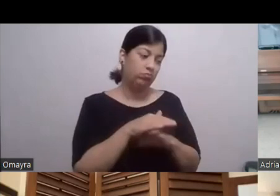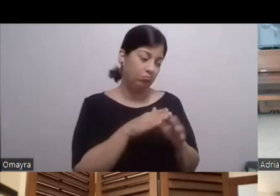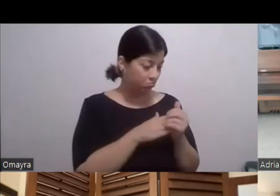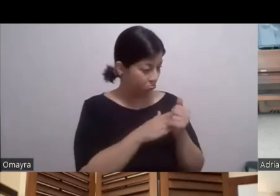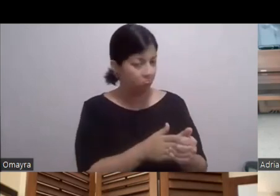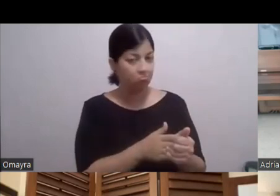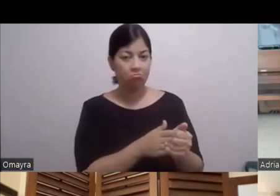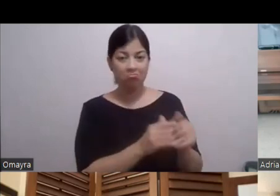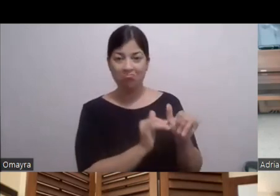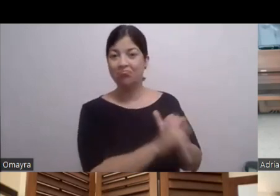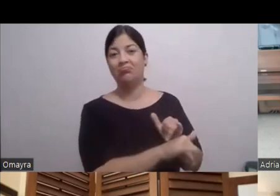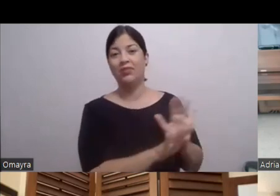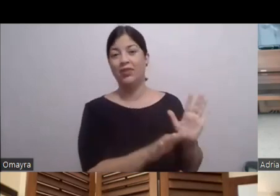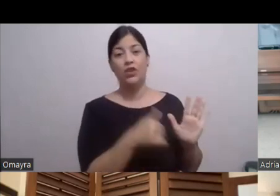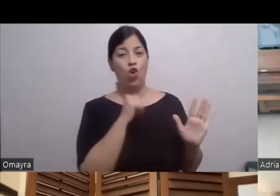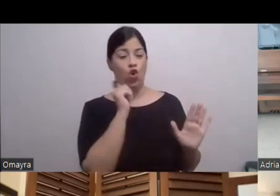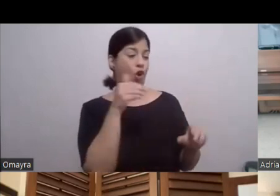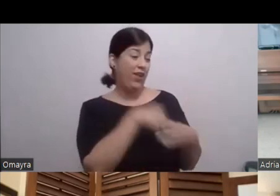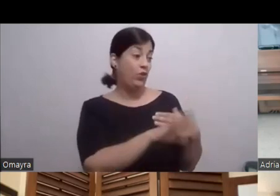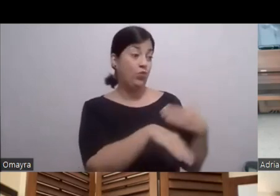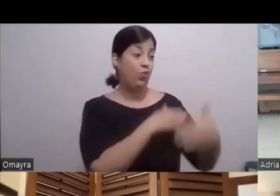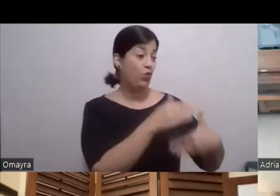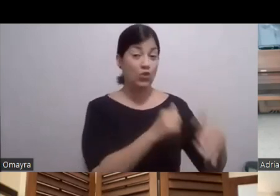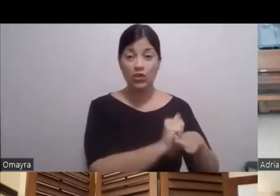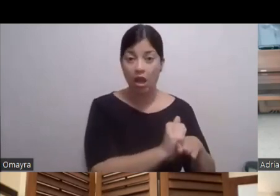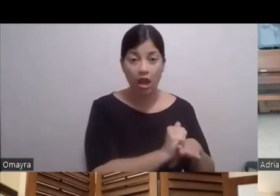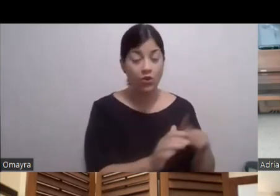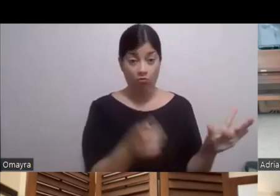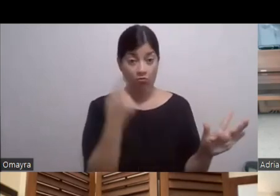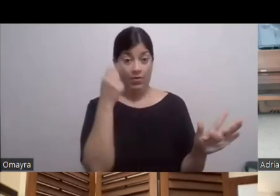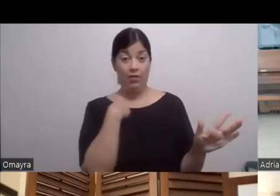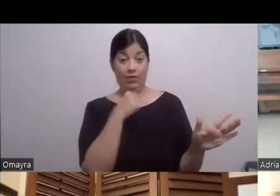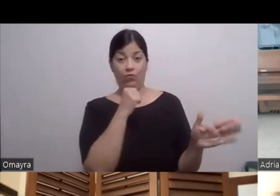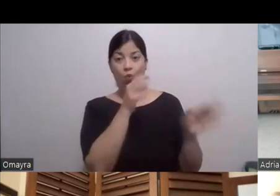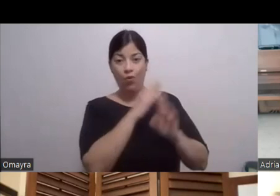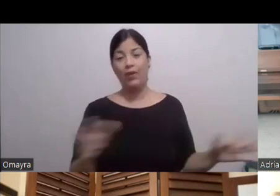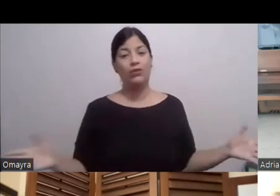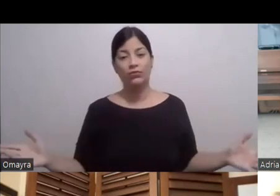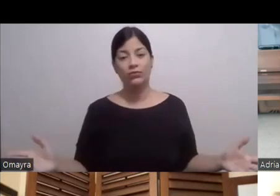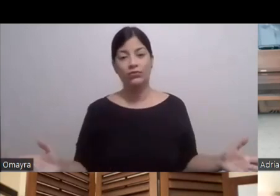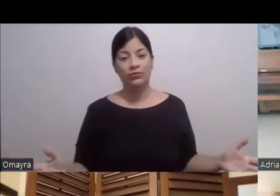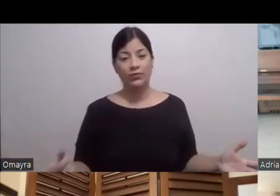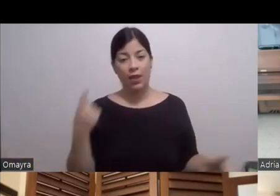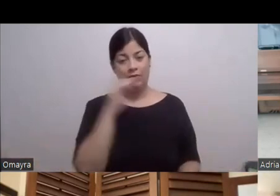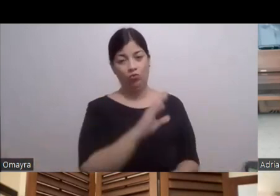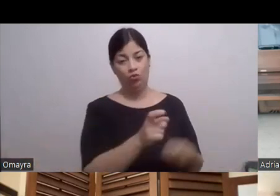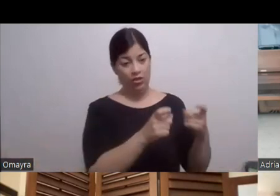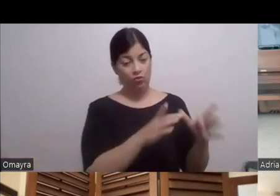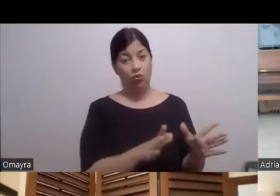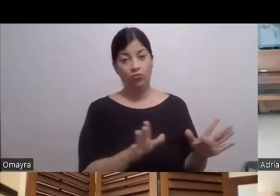No me meto en su proceso De ensayo No voy a los ensayos Nada Porque para mí sería faltar También respeto Al director En el sentido De que hay una privacidad Siempre